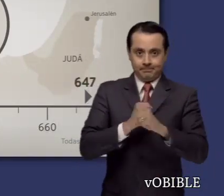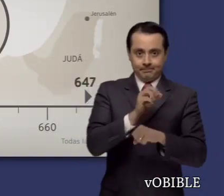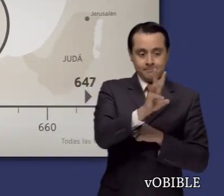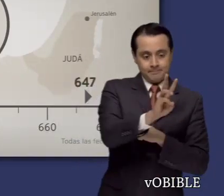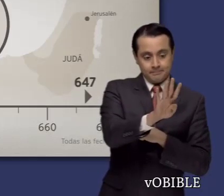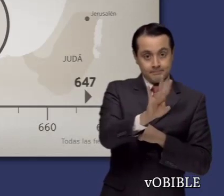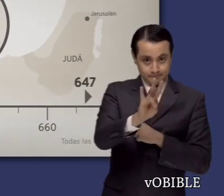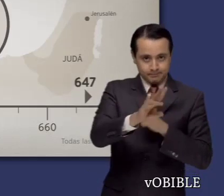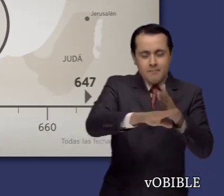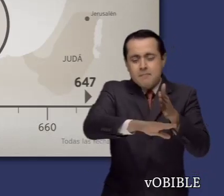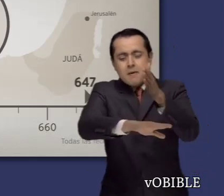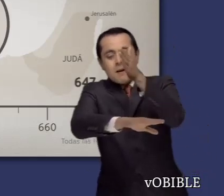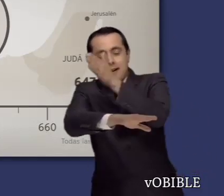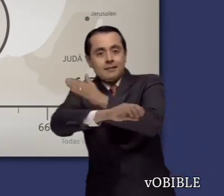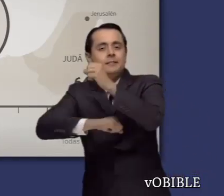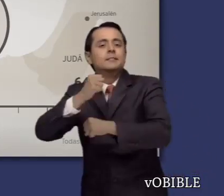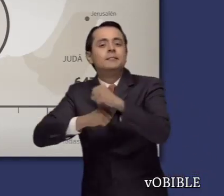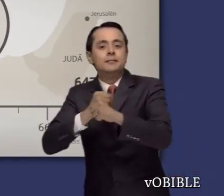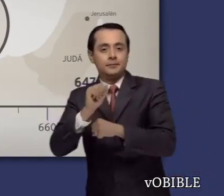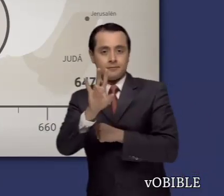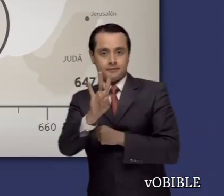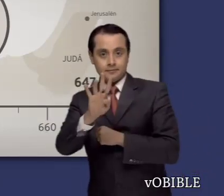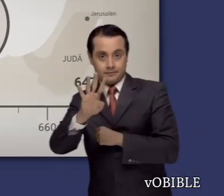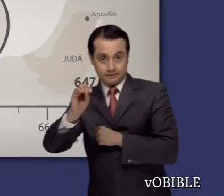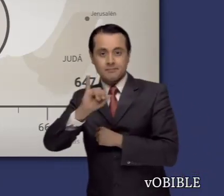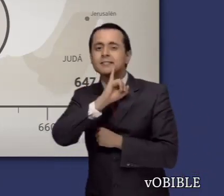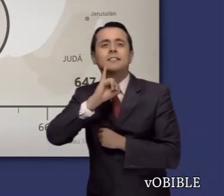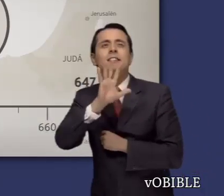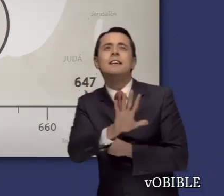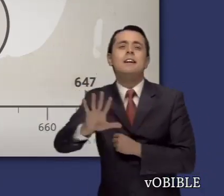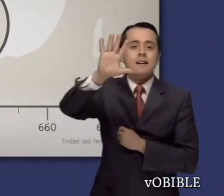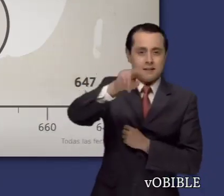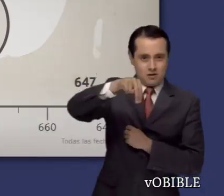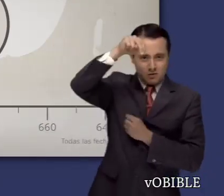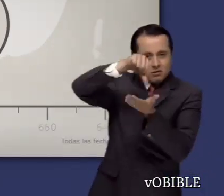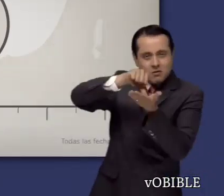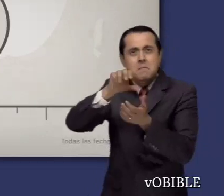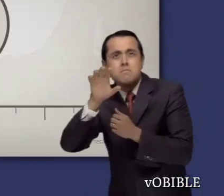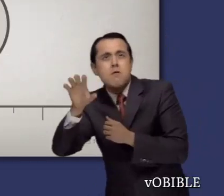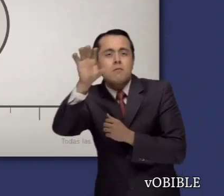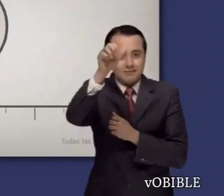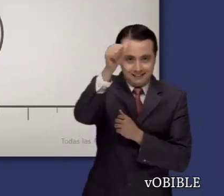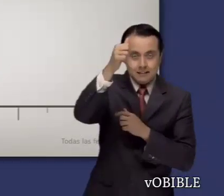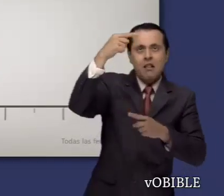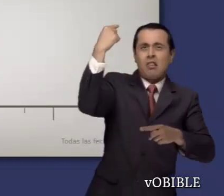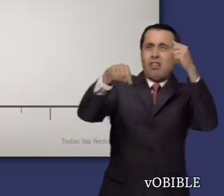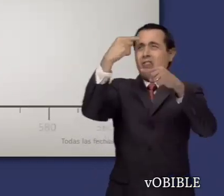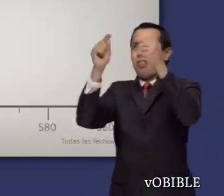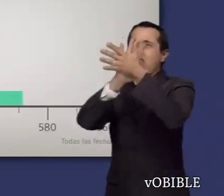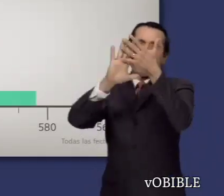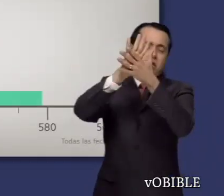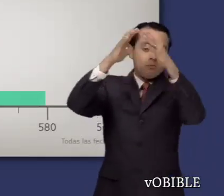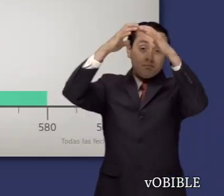Aquella fue una época turbulenta, ya que muchas naciones poderosas se disputaban el control de la región. Jeremías